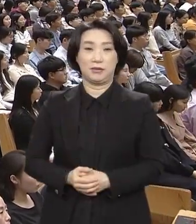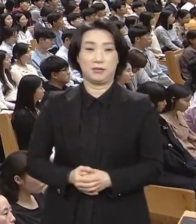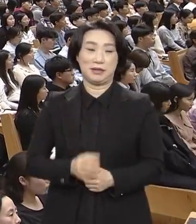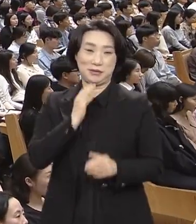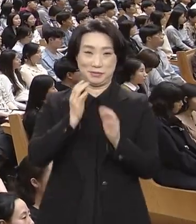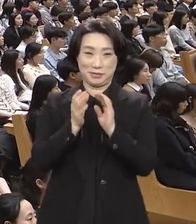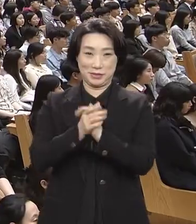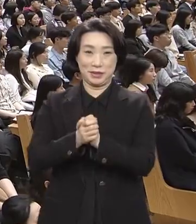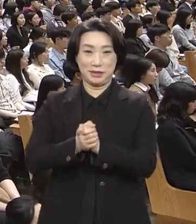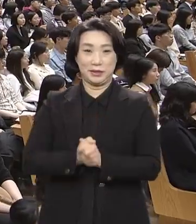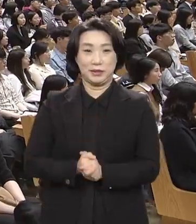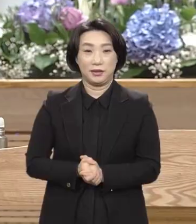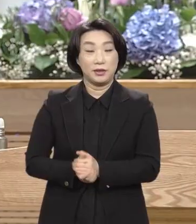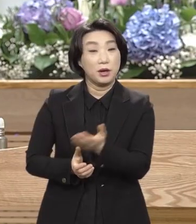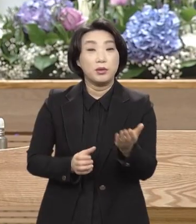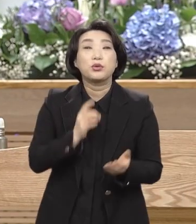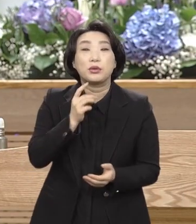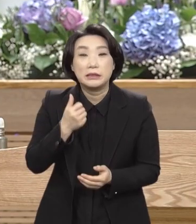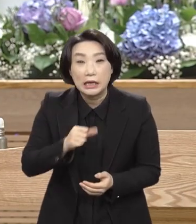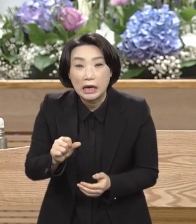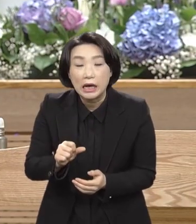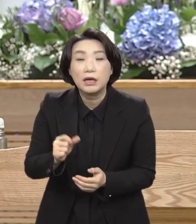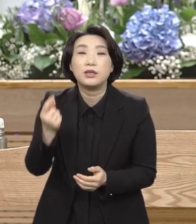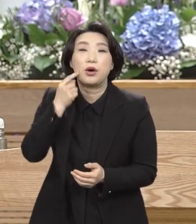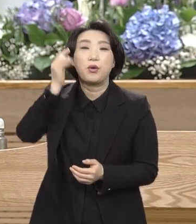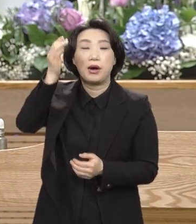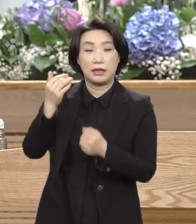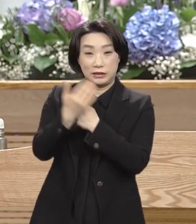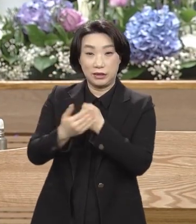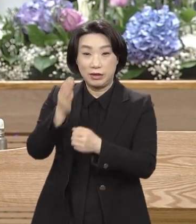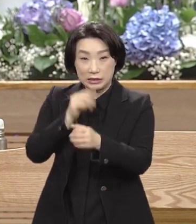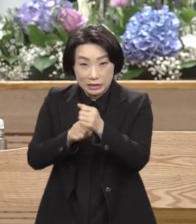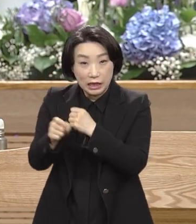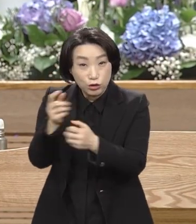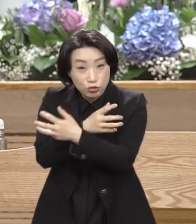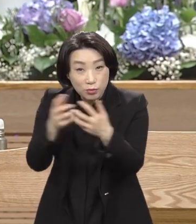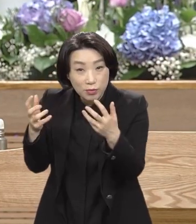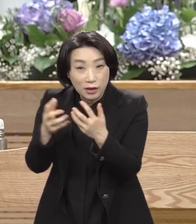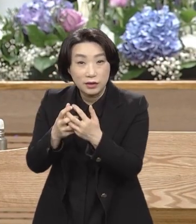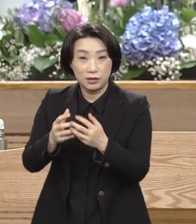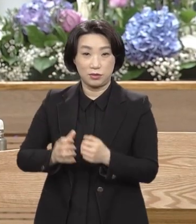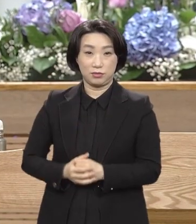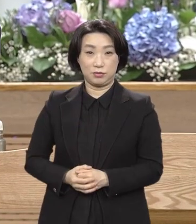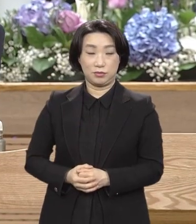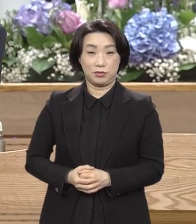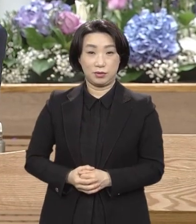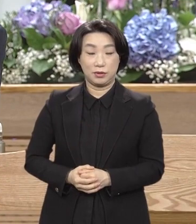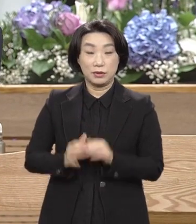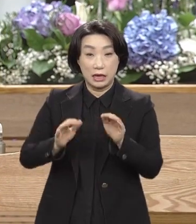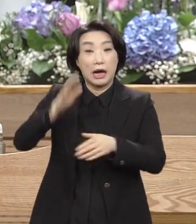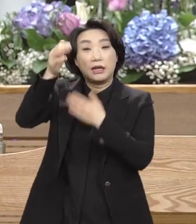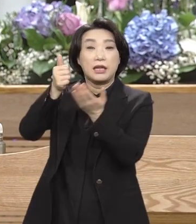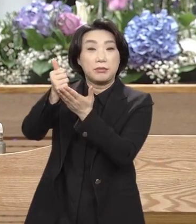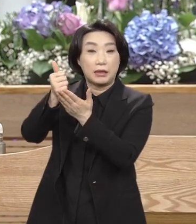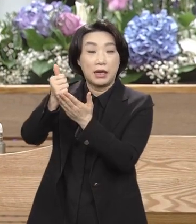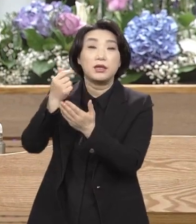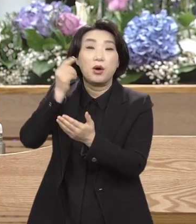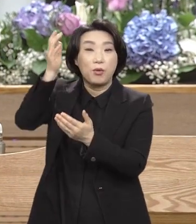독생자의 영광이여 은혜와 진리가 충만하더라. 하나님 앞에 하는 영광이여. 왜